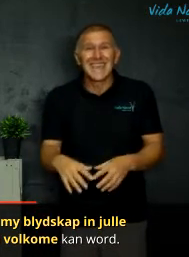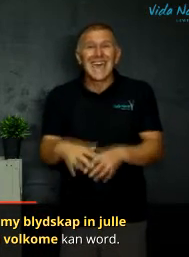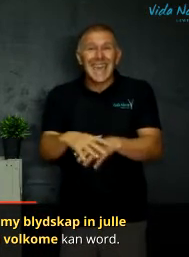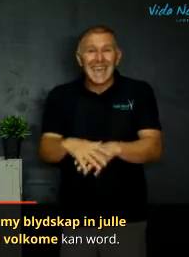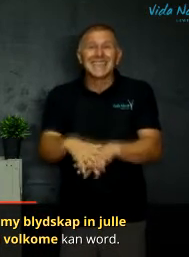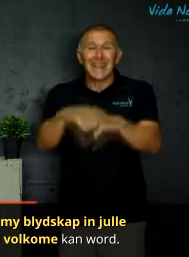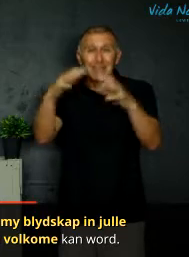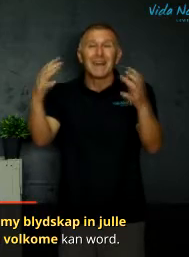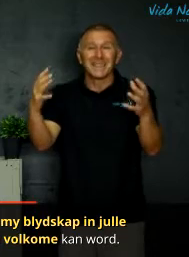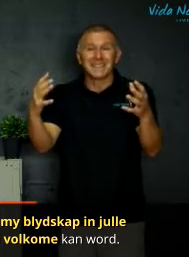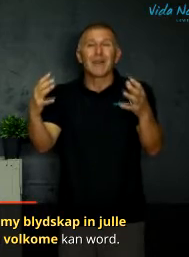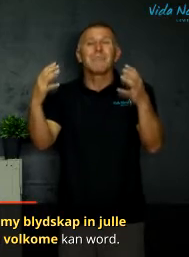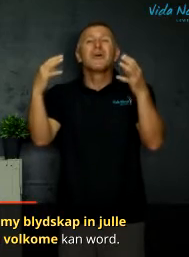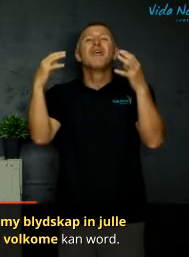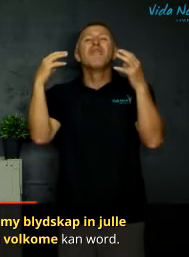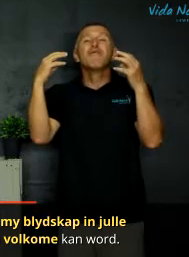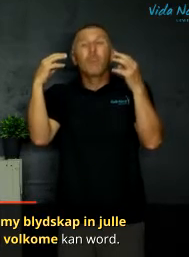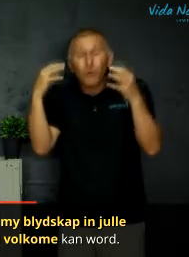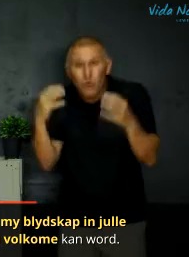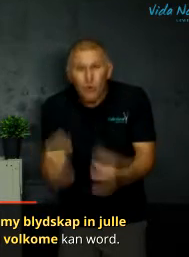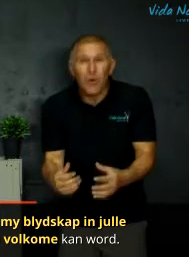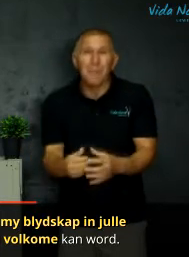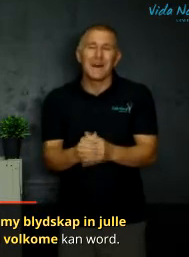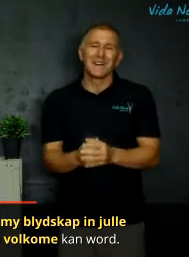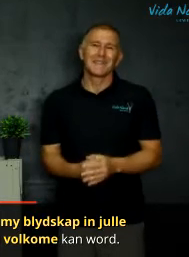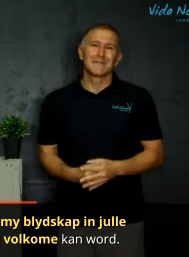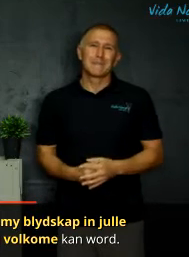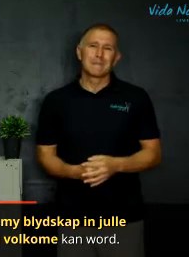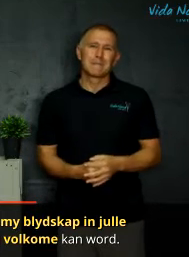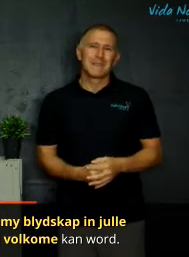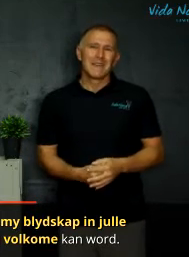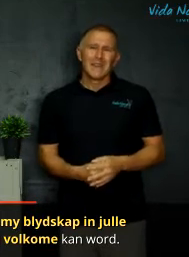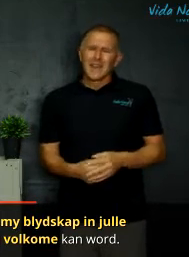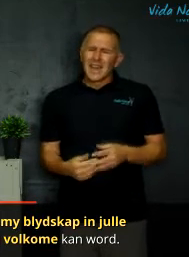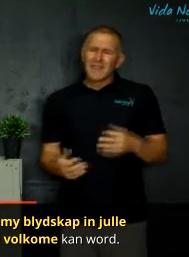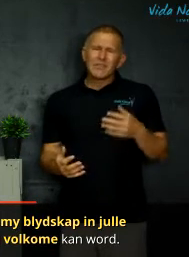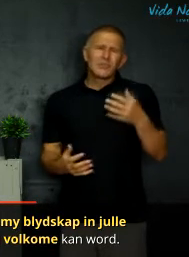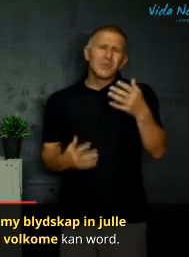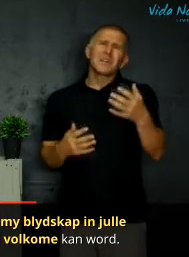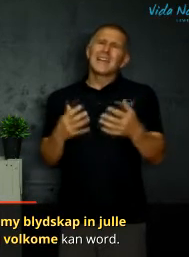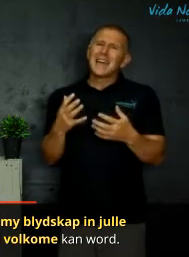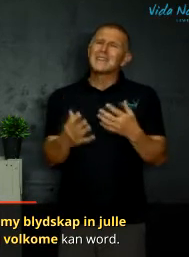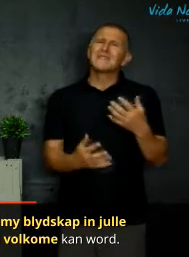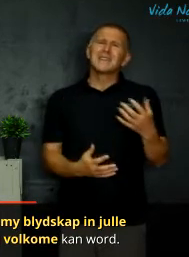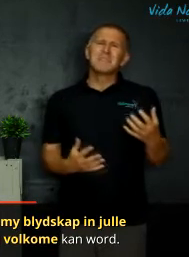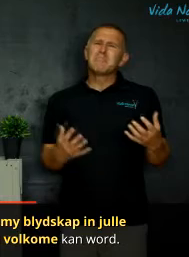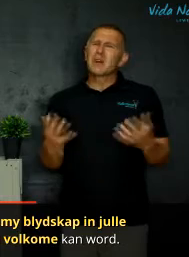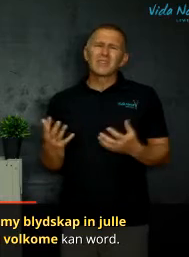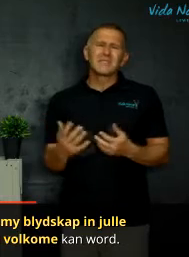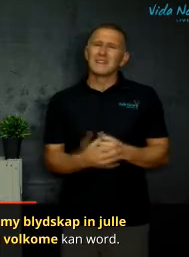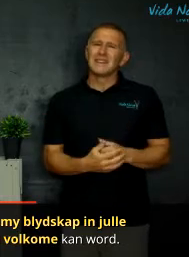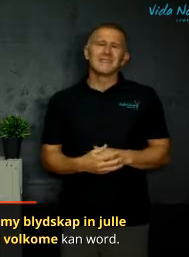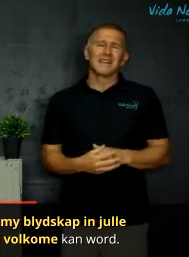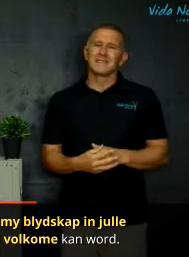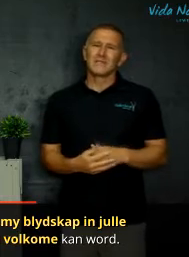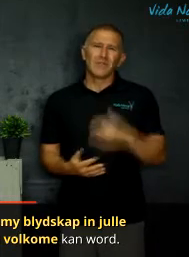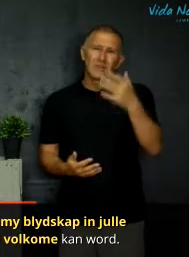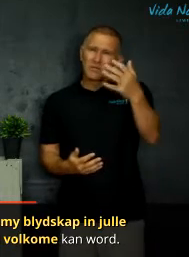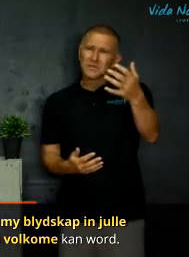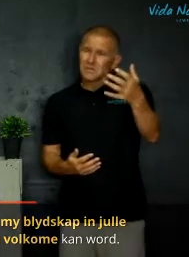en julle blijdskap volkome ek wil nooit om na die einde van die prachtige lied te luister waar nou ons